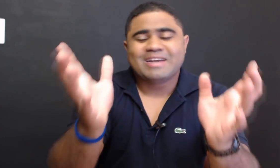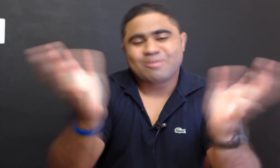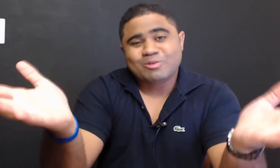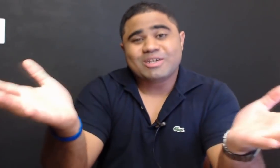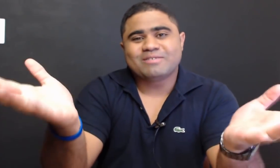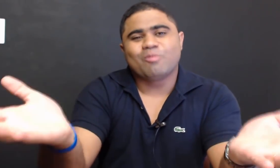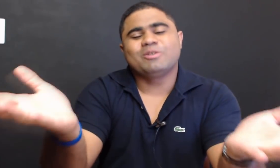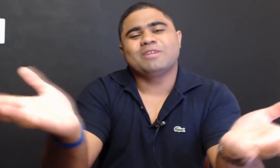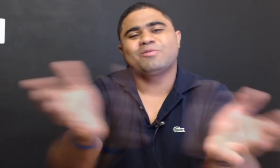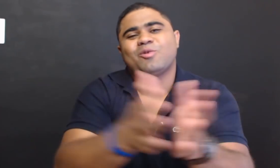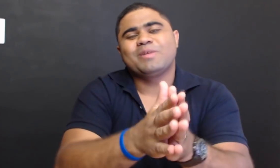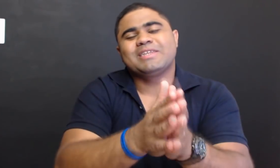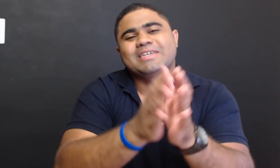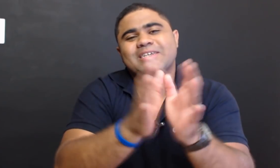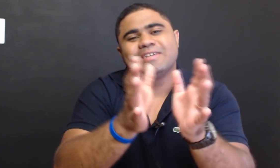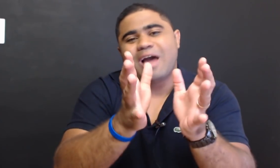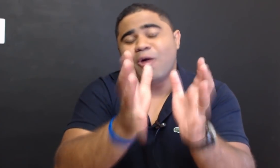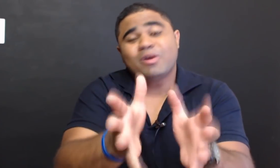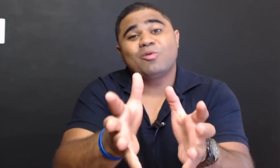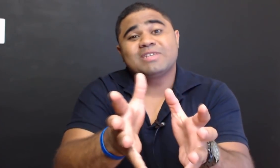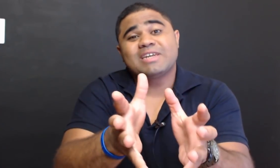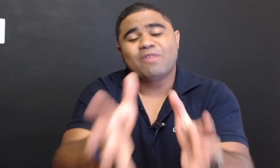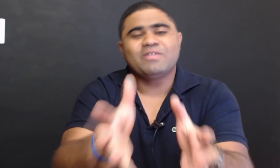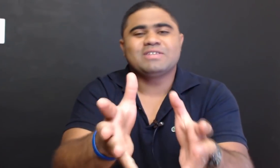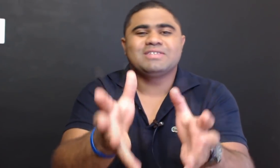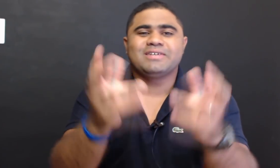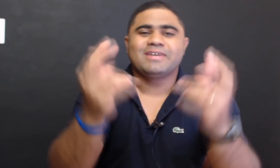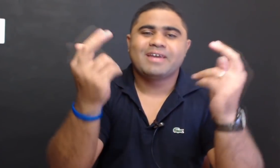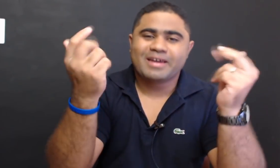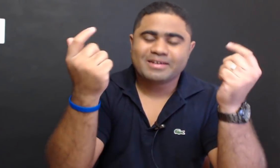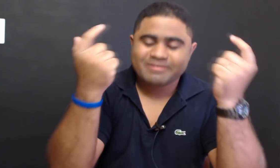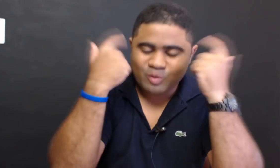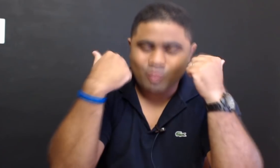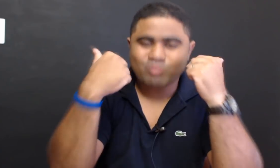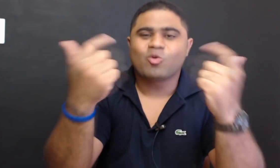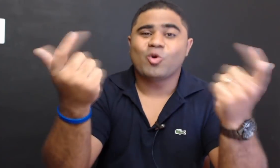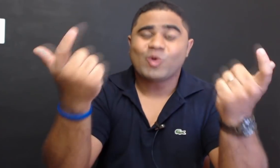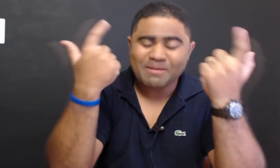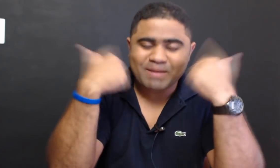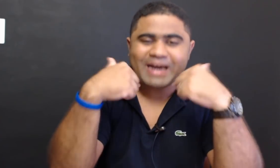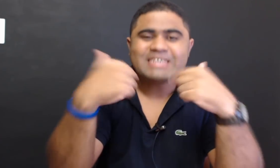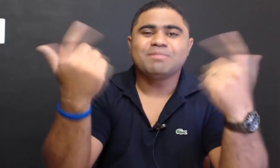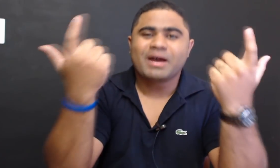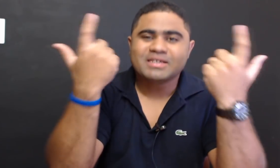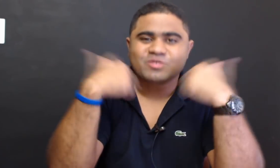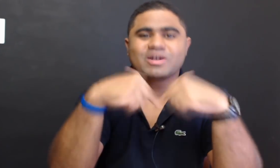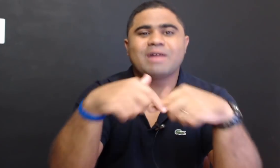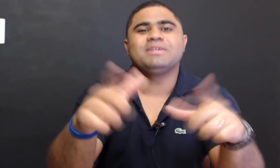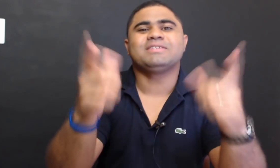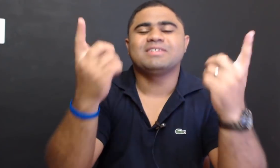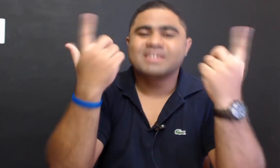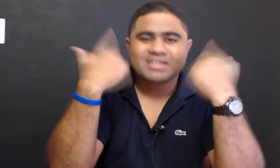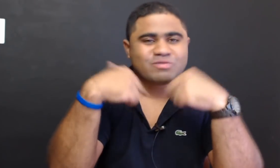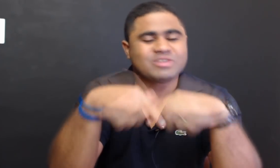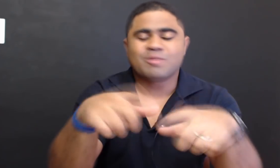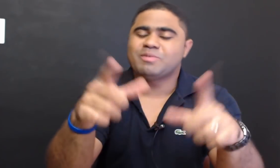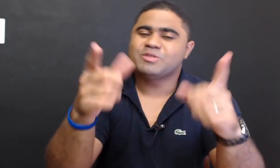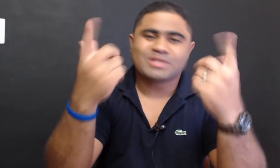como eu já estou comentando aqui, a única coisa que ele vai fazer, é, colocar mais e mais na sua cabeça, que você é uma pessoa